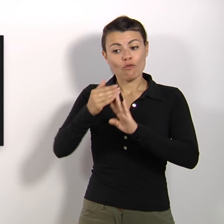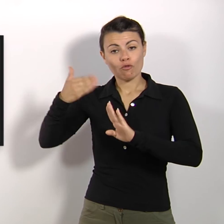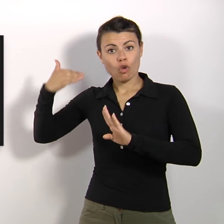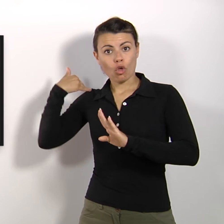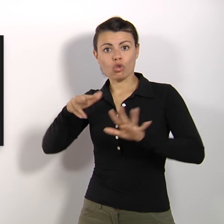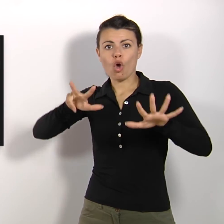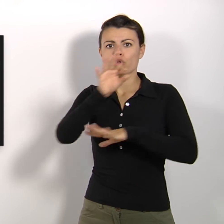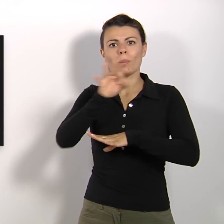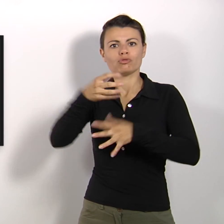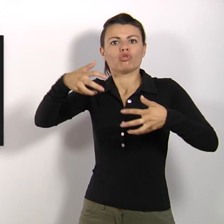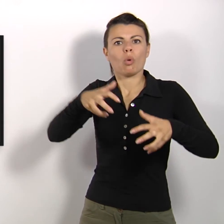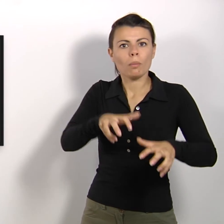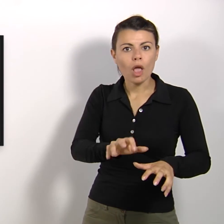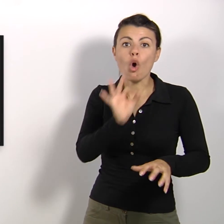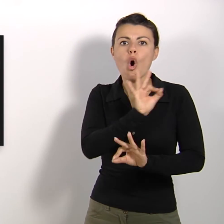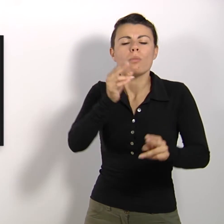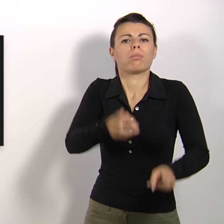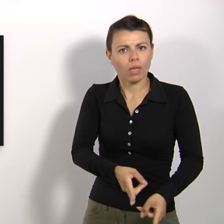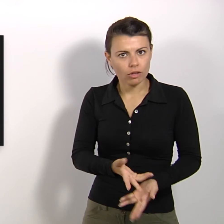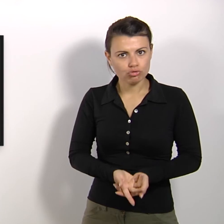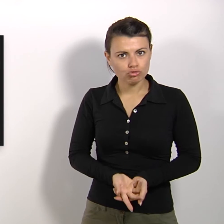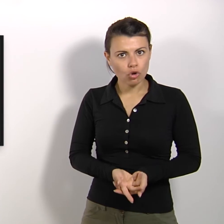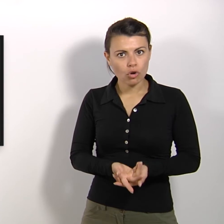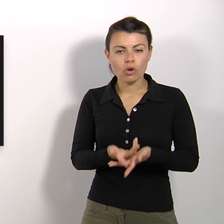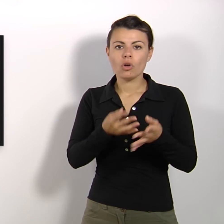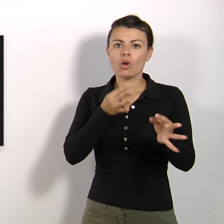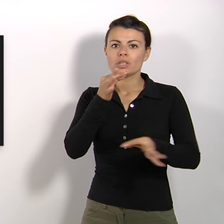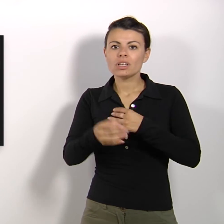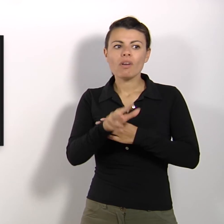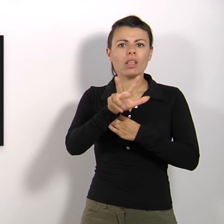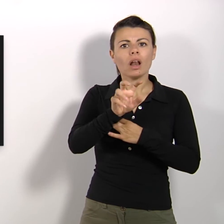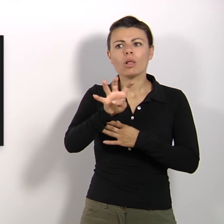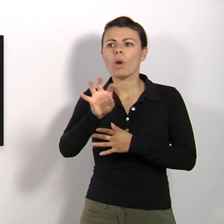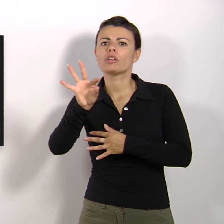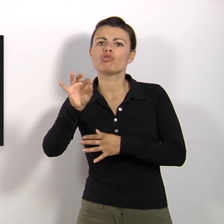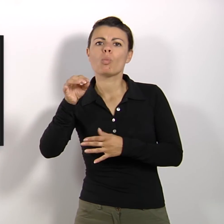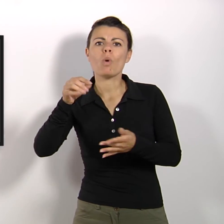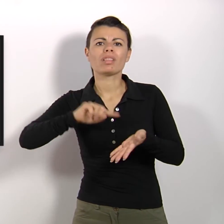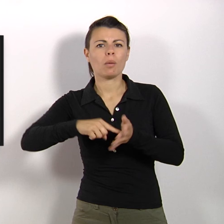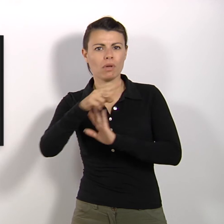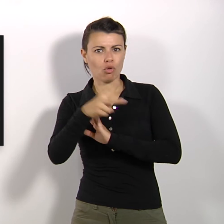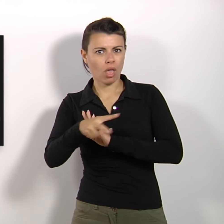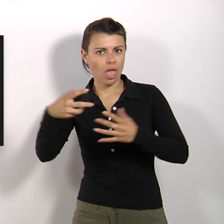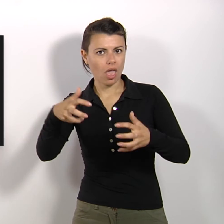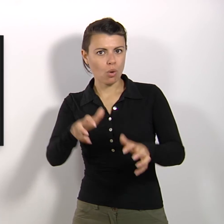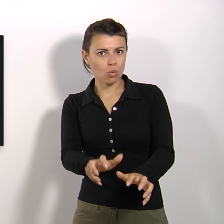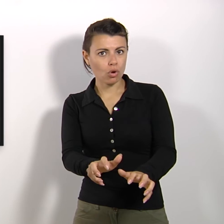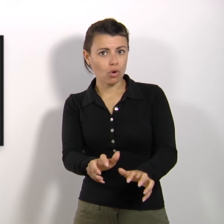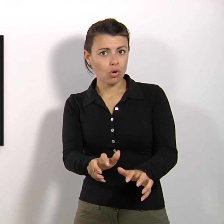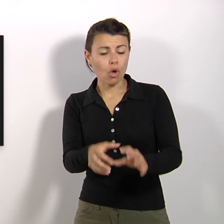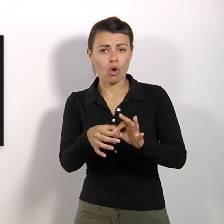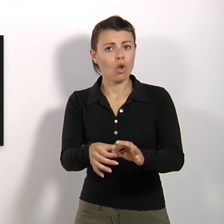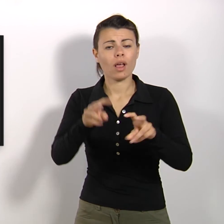rispetto al passato o anche di più e dai 30, 40, 50 milioni di Euro per un taglio alla